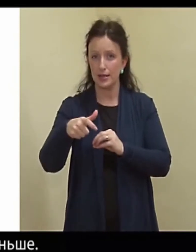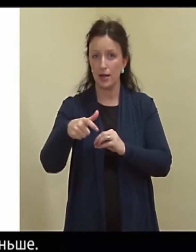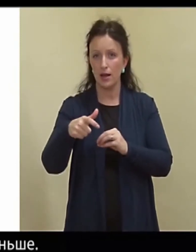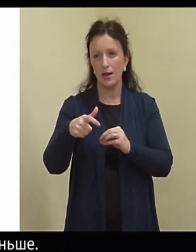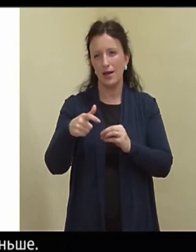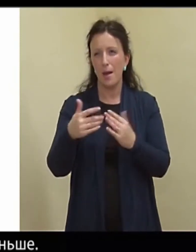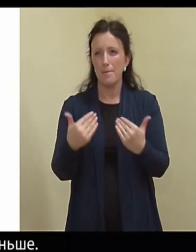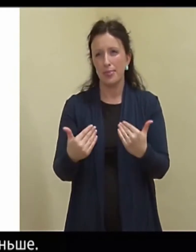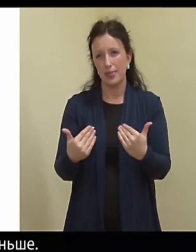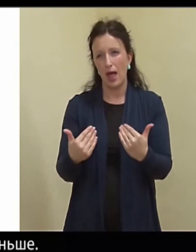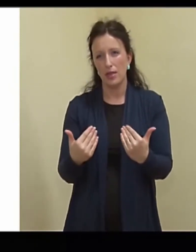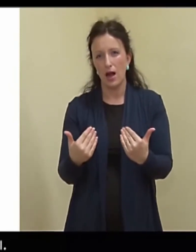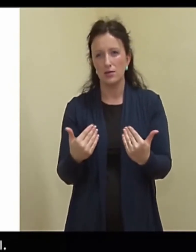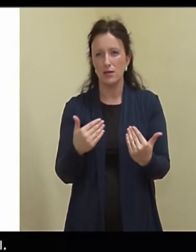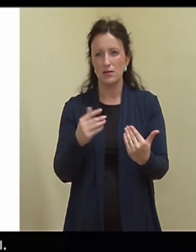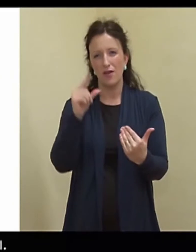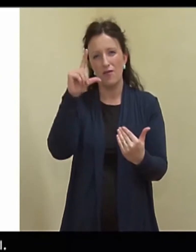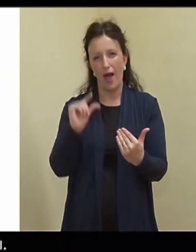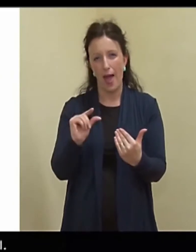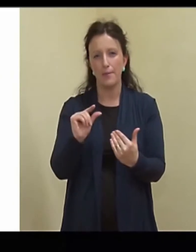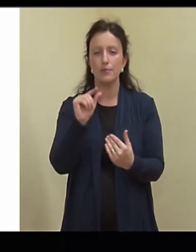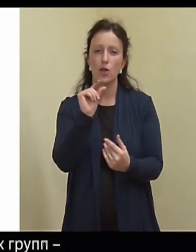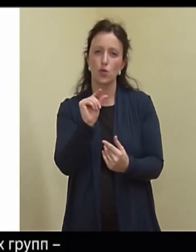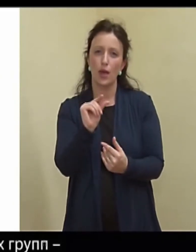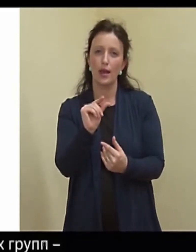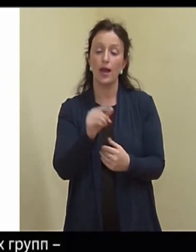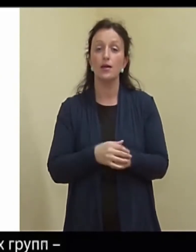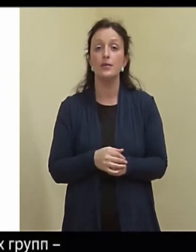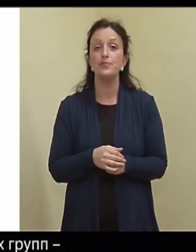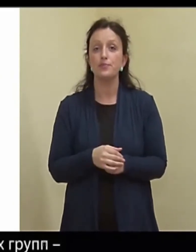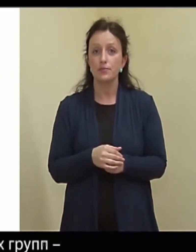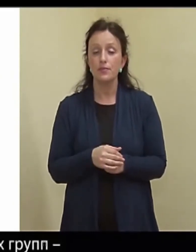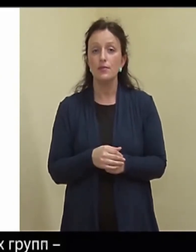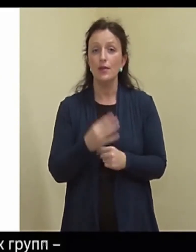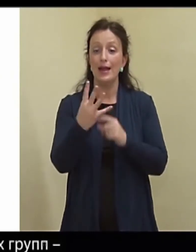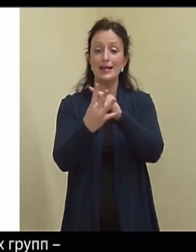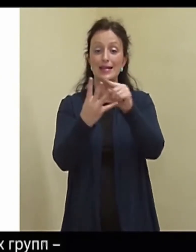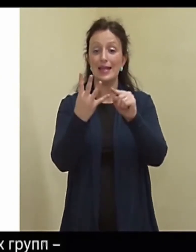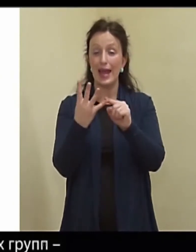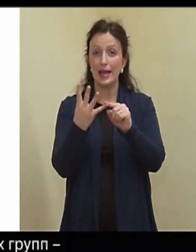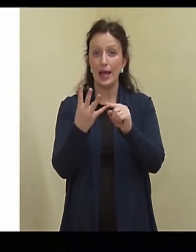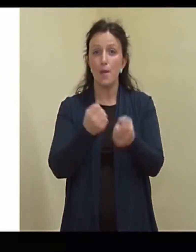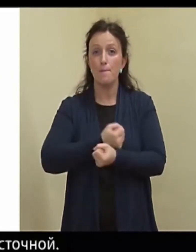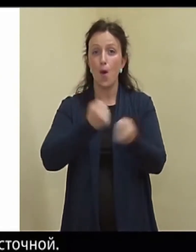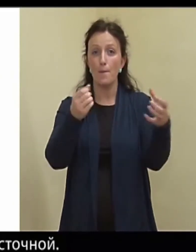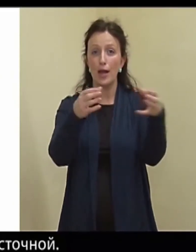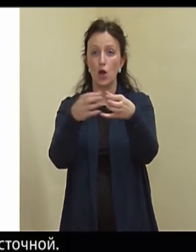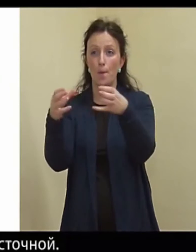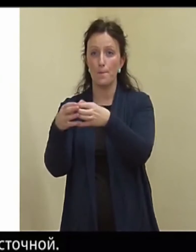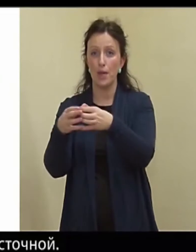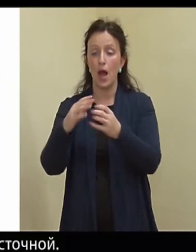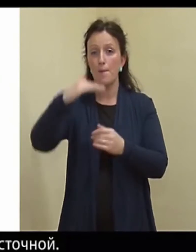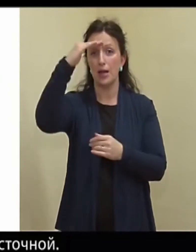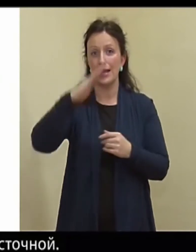praegu tänaseks on mõned inimesed vähem, meil ei ole kõik täidetud, koosneb neljast regionaalsest pommi grupist. Põhi,